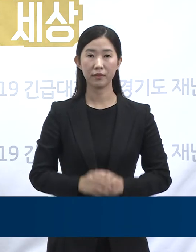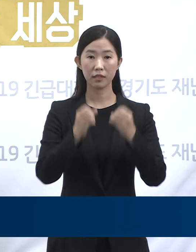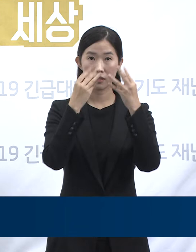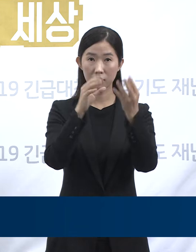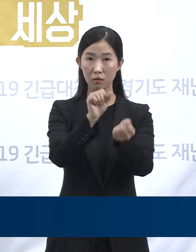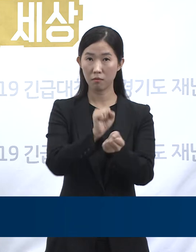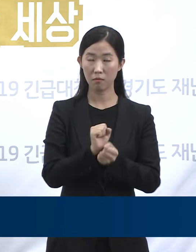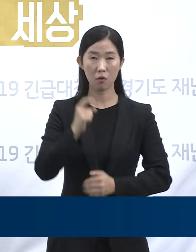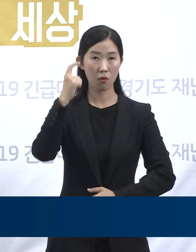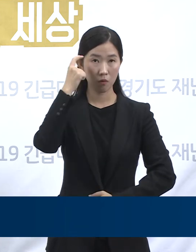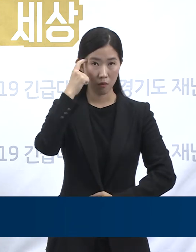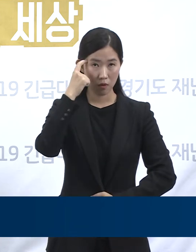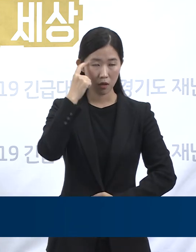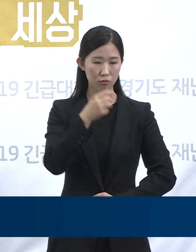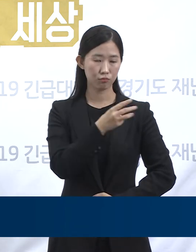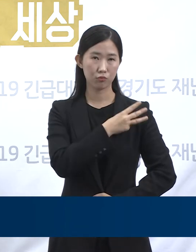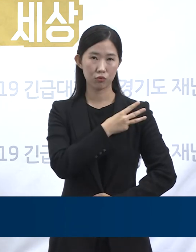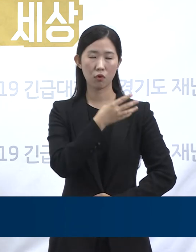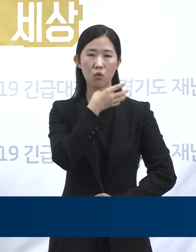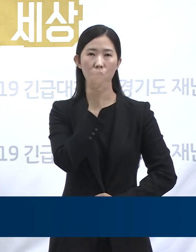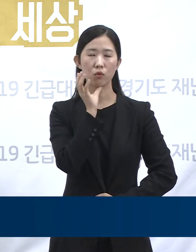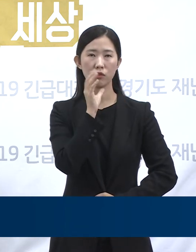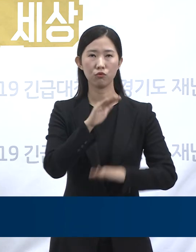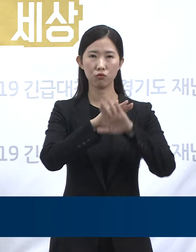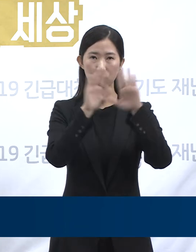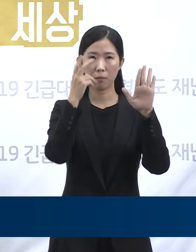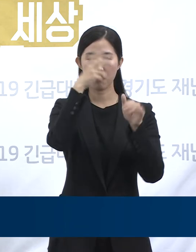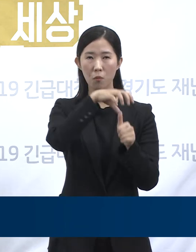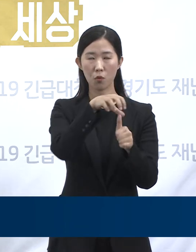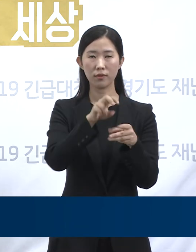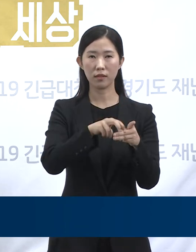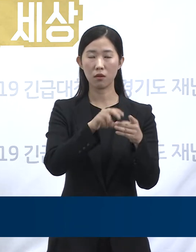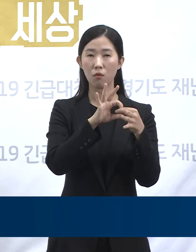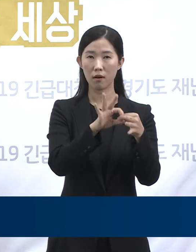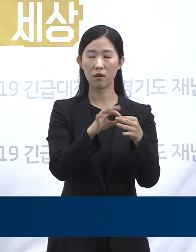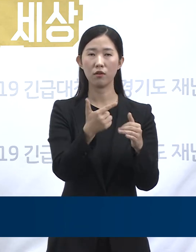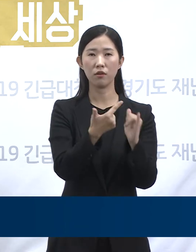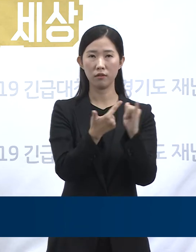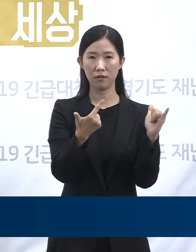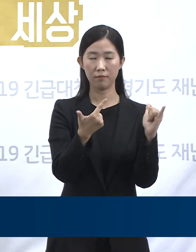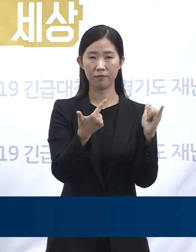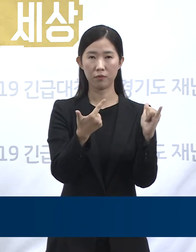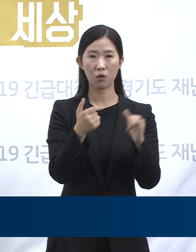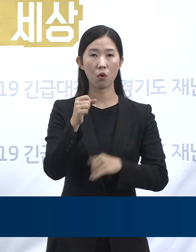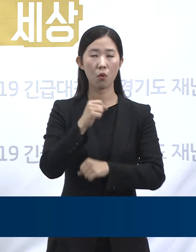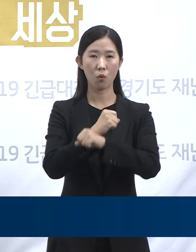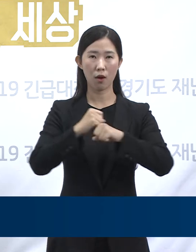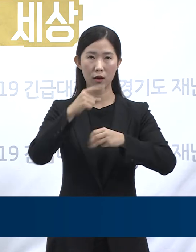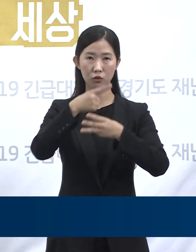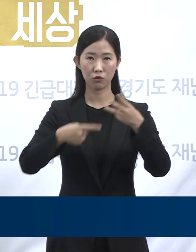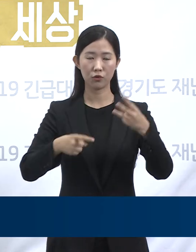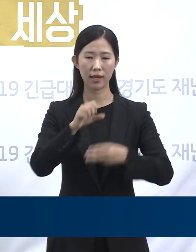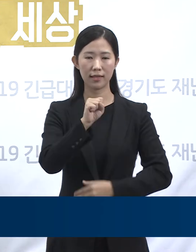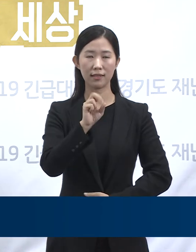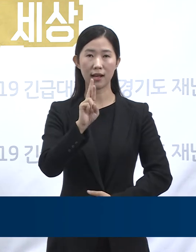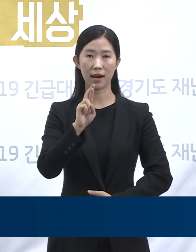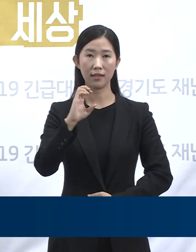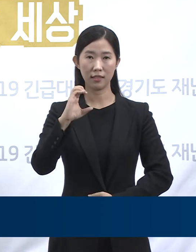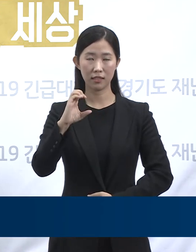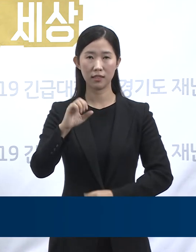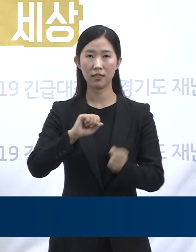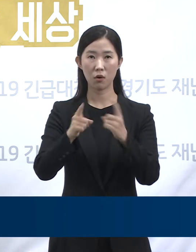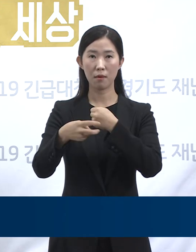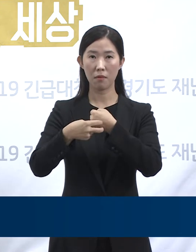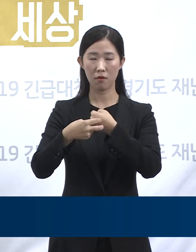경로를 보면 부천시 노인주간보호센터 관련되어서 6명, 광주시 SRC재활병원 관련된